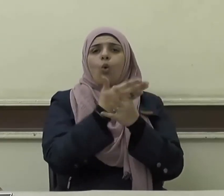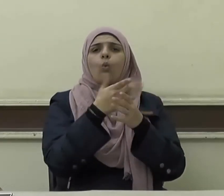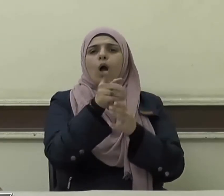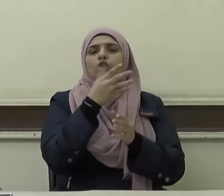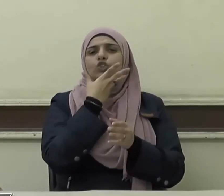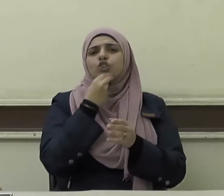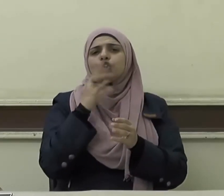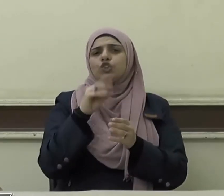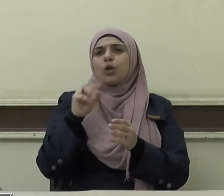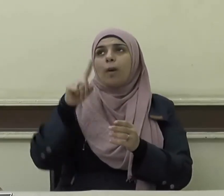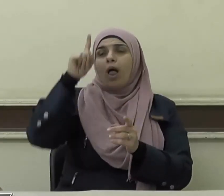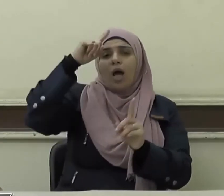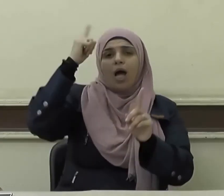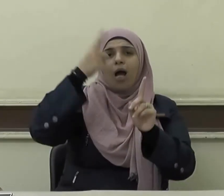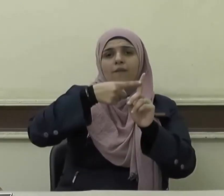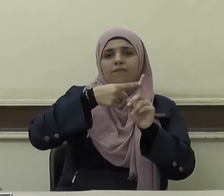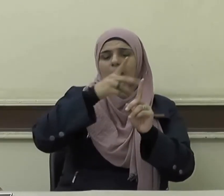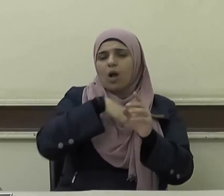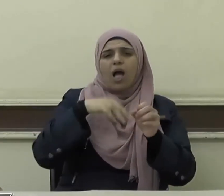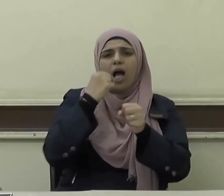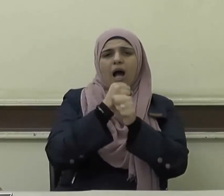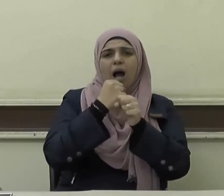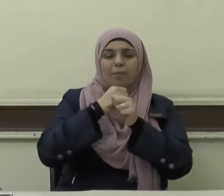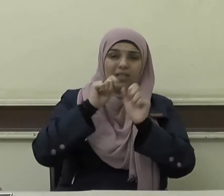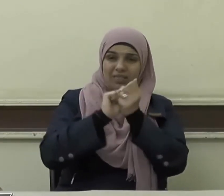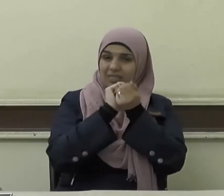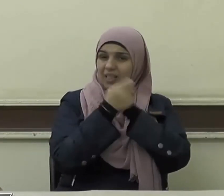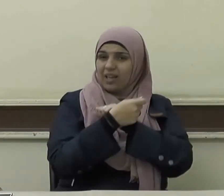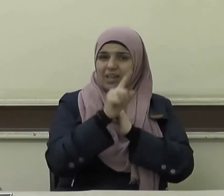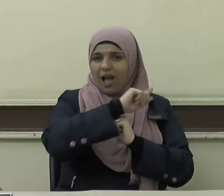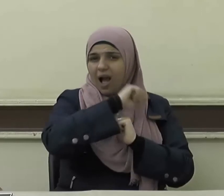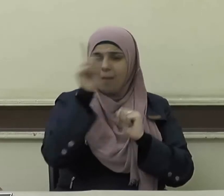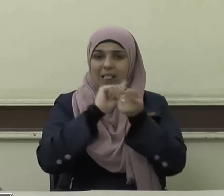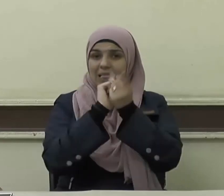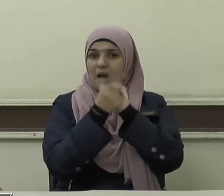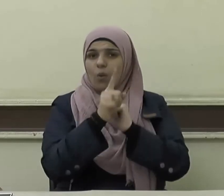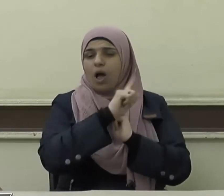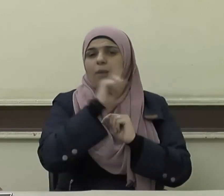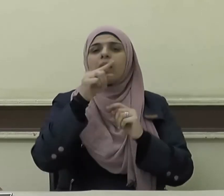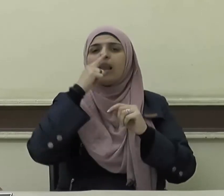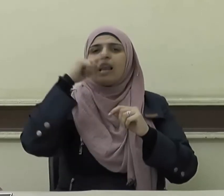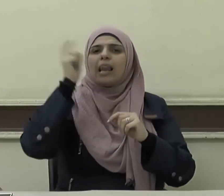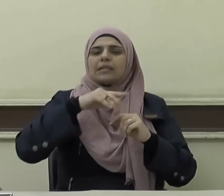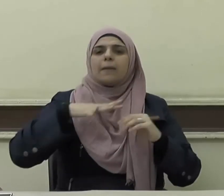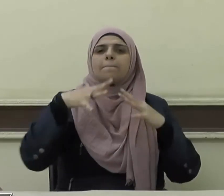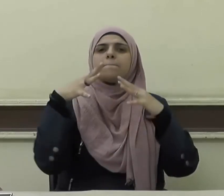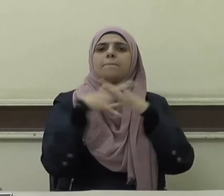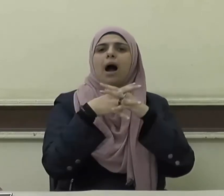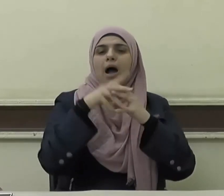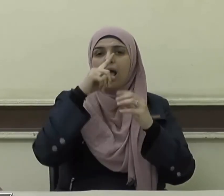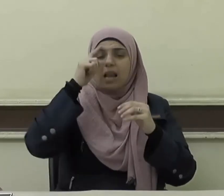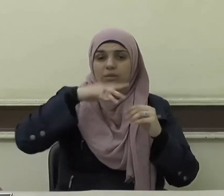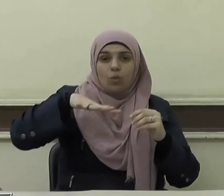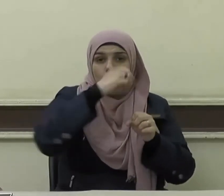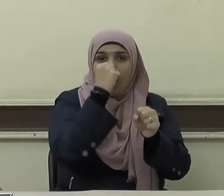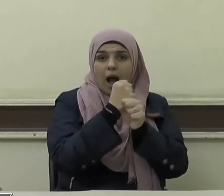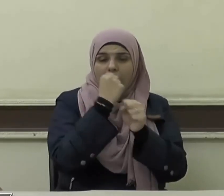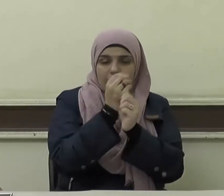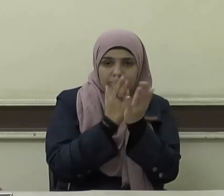سنة الله التي لا تتغير ولا تتبدل فما أحرانا أن نأخذ